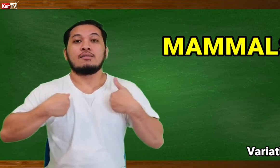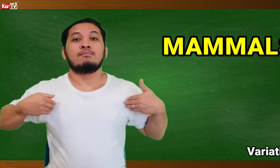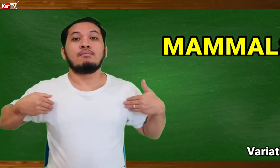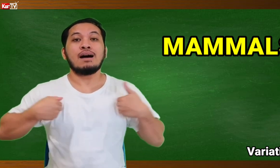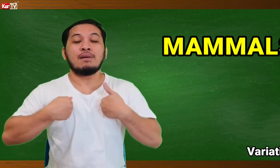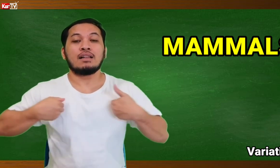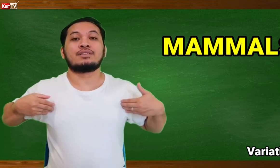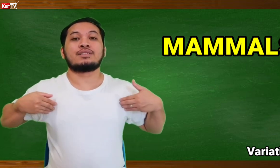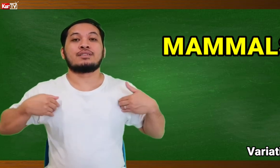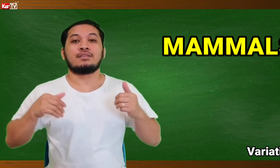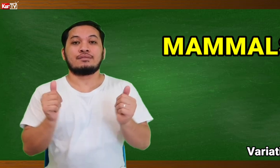MAMALS.